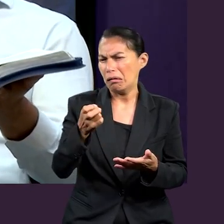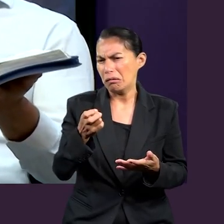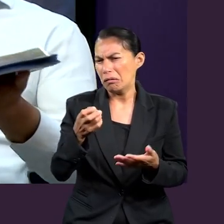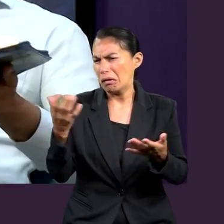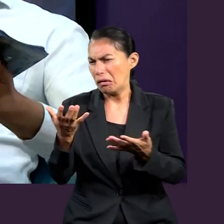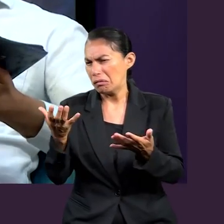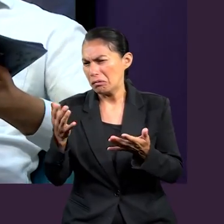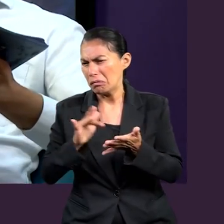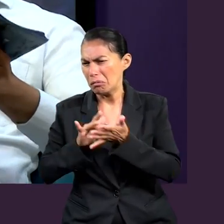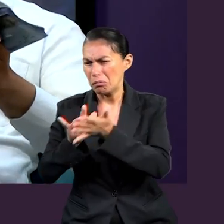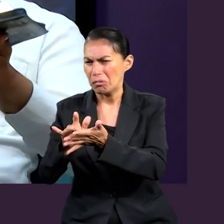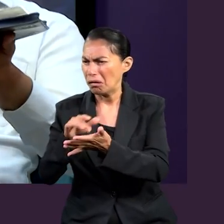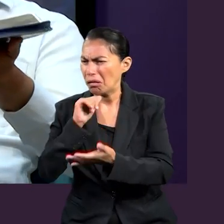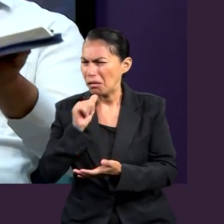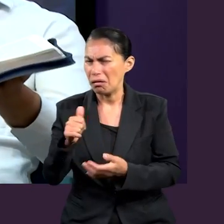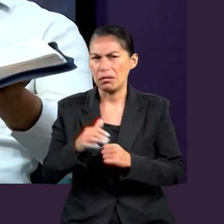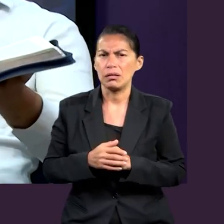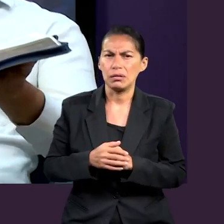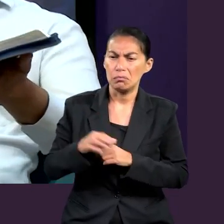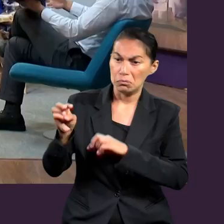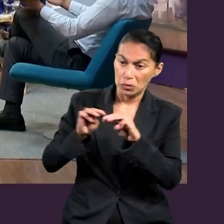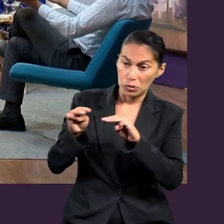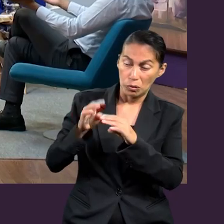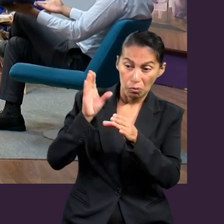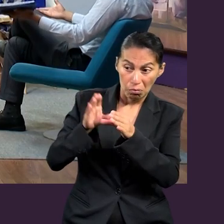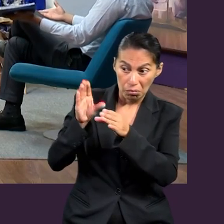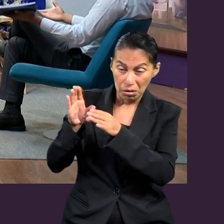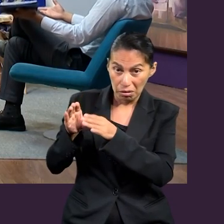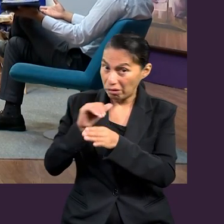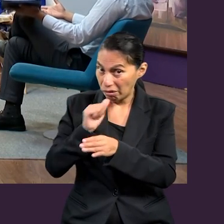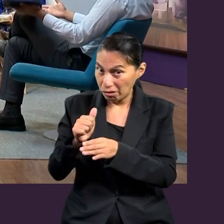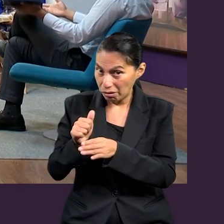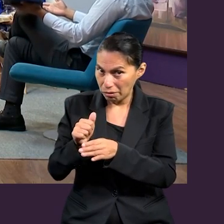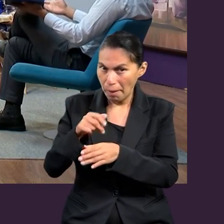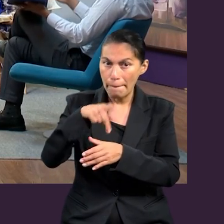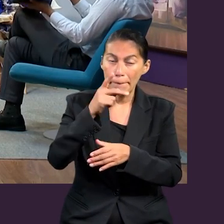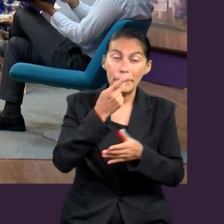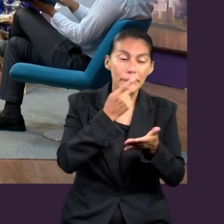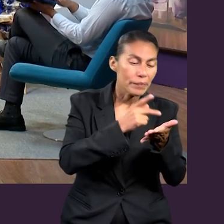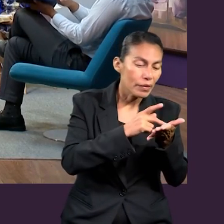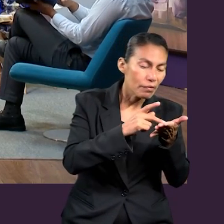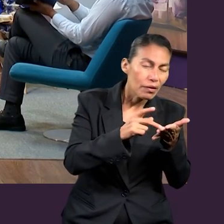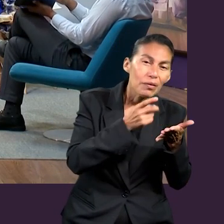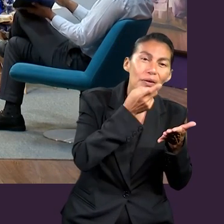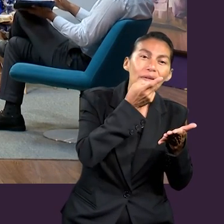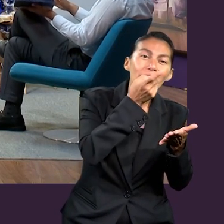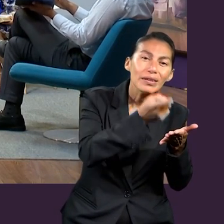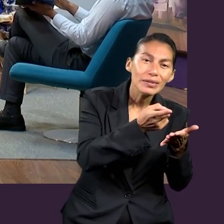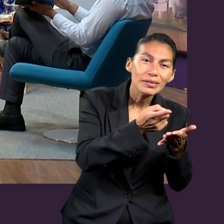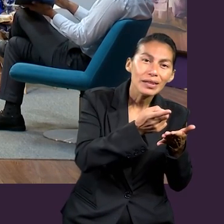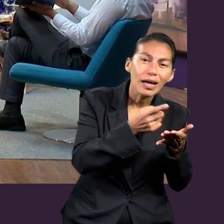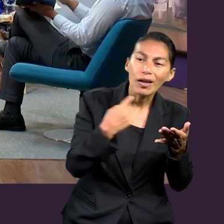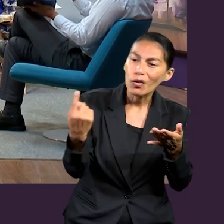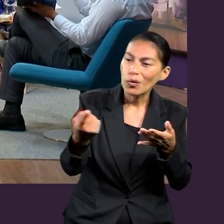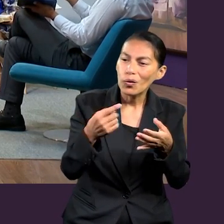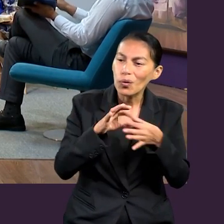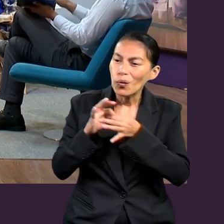como que ellos no aportan nada al cumplimiento de la misión. Pero Pablo aquí nos está señalando que para que exista